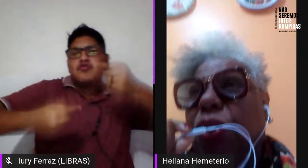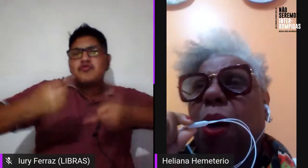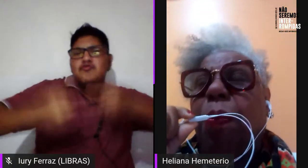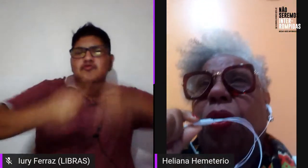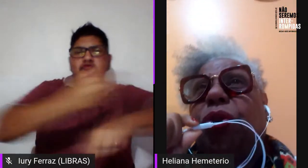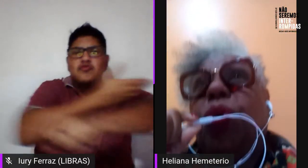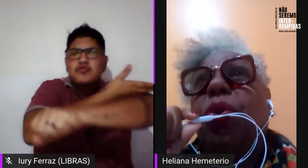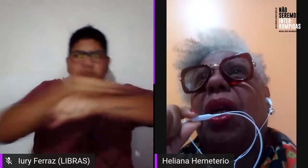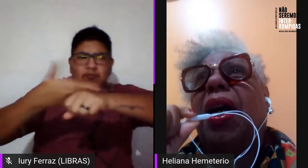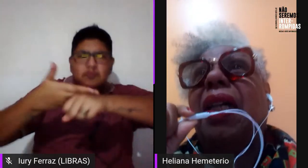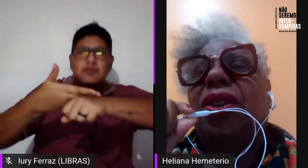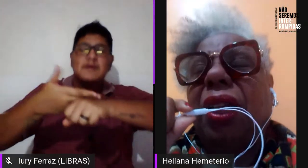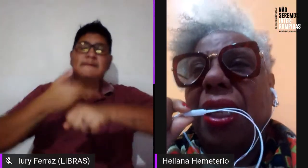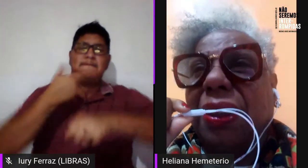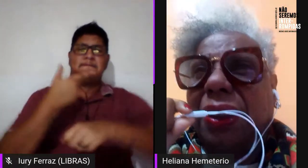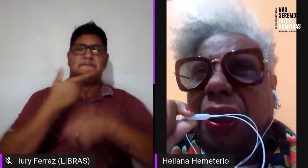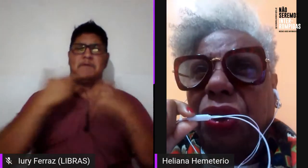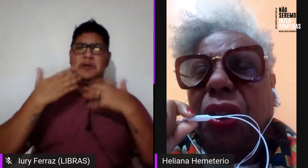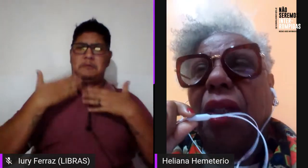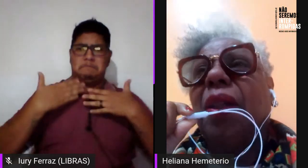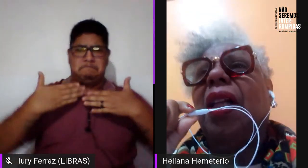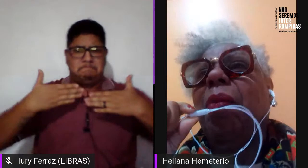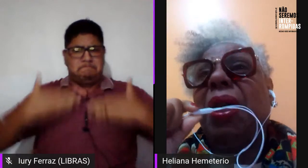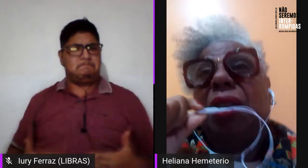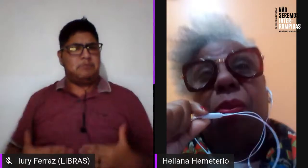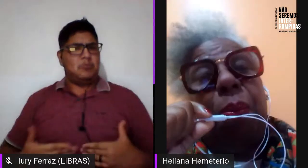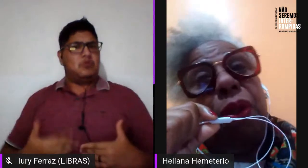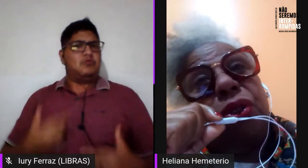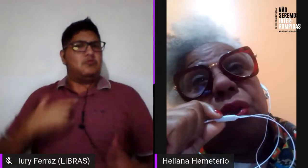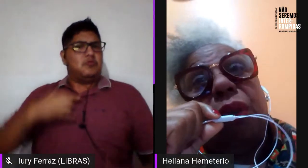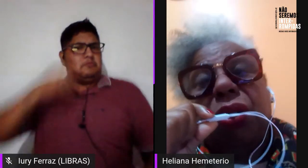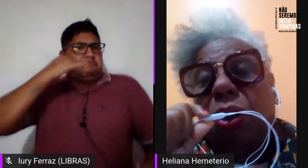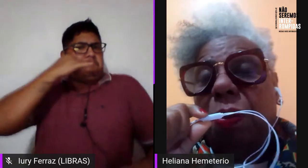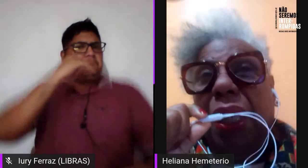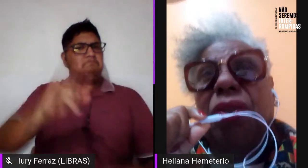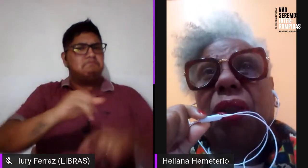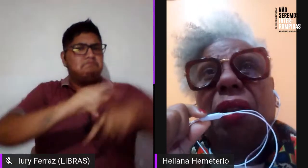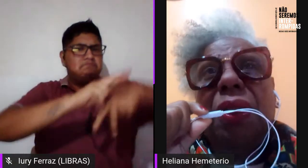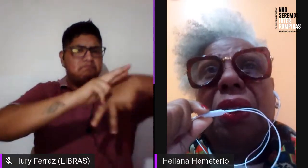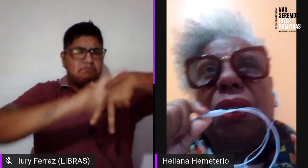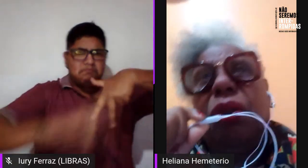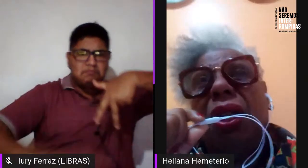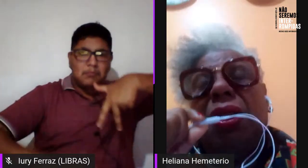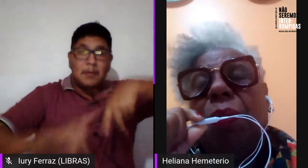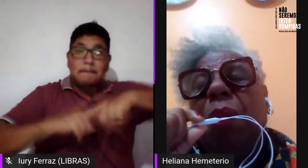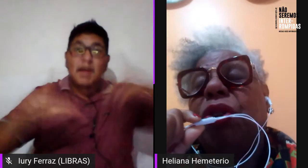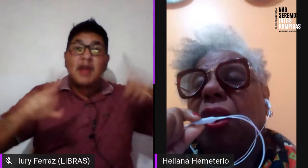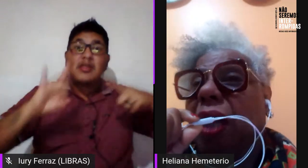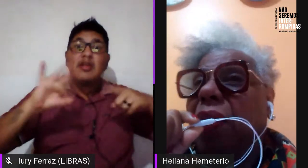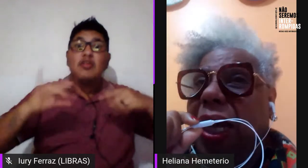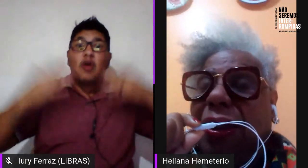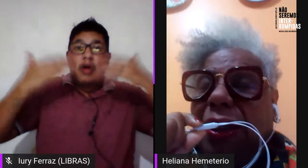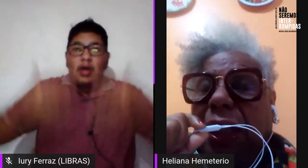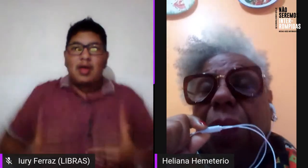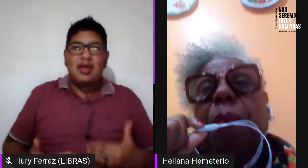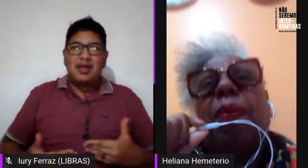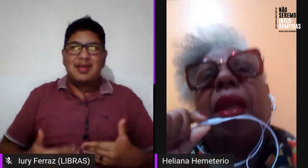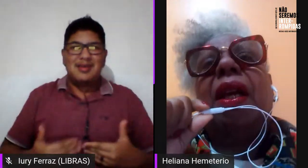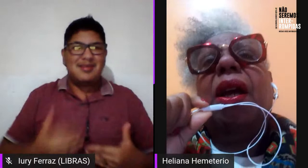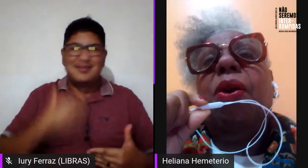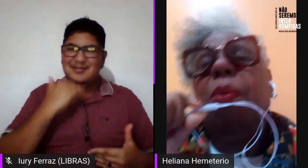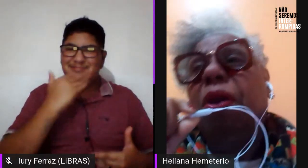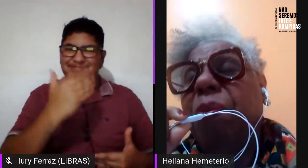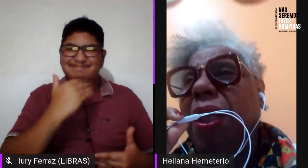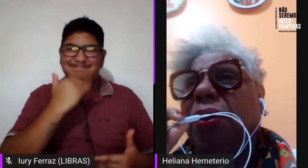fala de uma postura antirracista, mas é uma postura somente, que nós sabemos que não é assim,